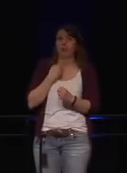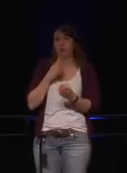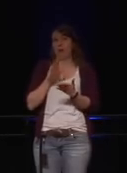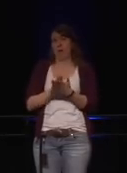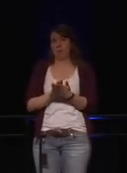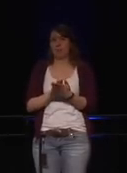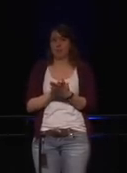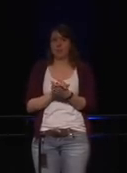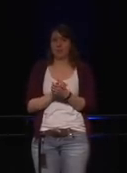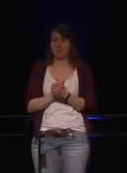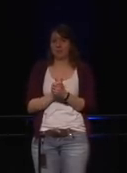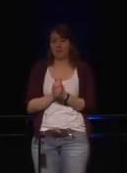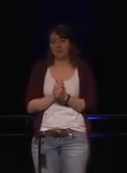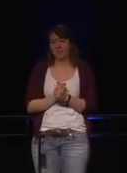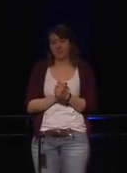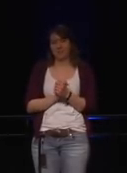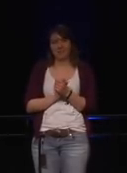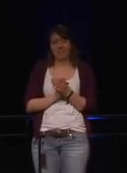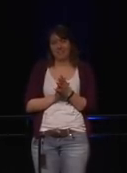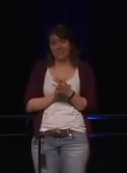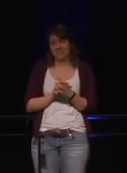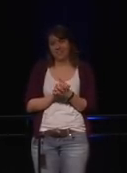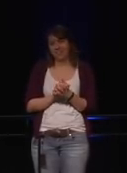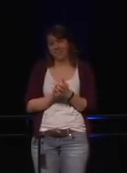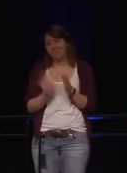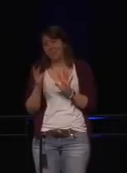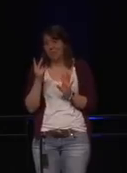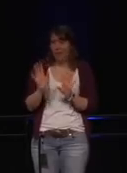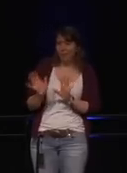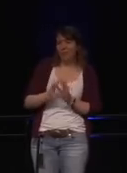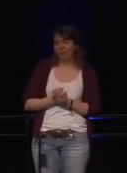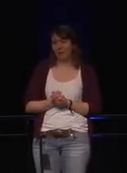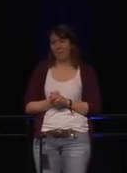Ich habe euch ein Video mitgebracht und ich hoffe, wir hören das Audio auch.